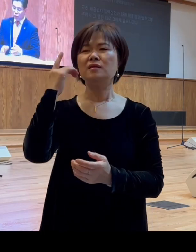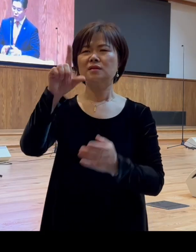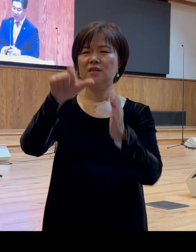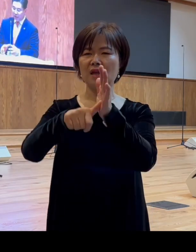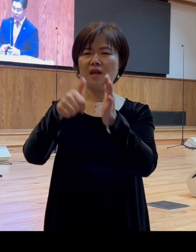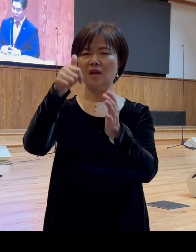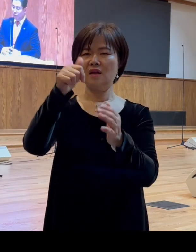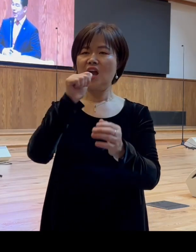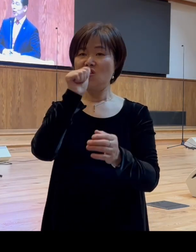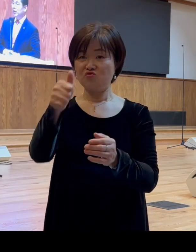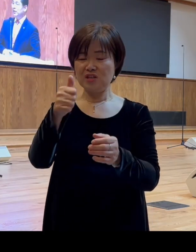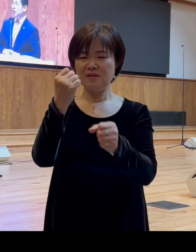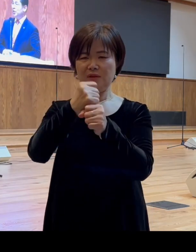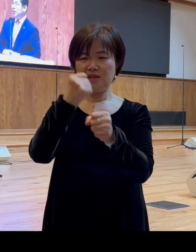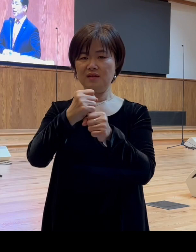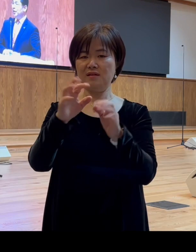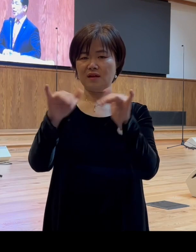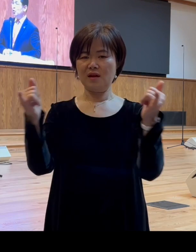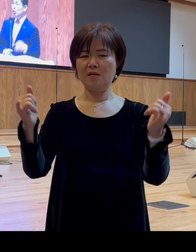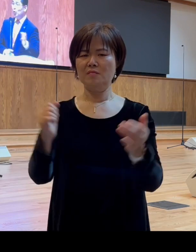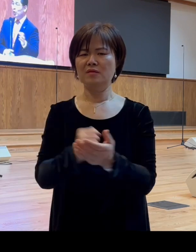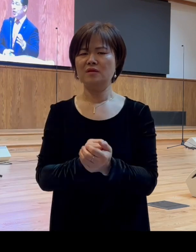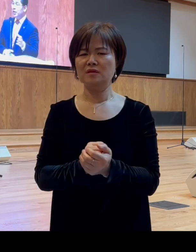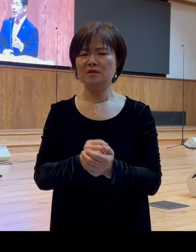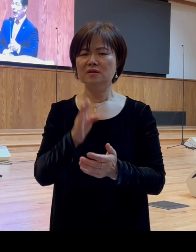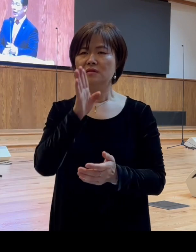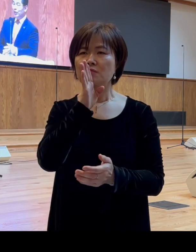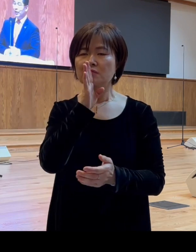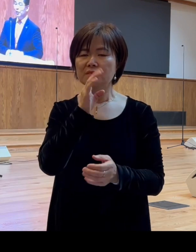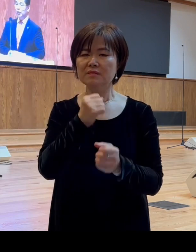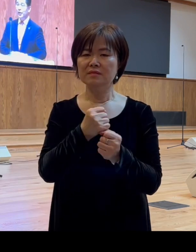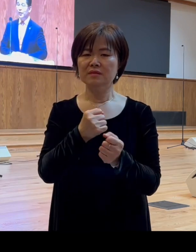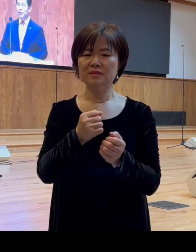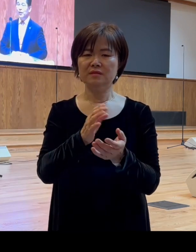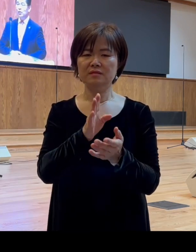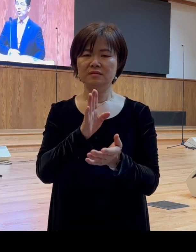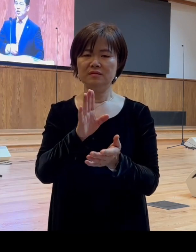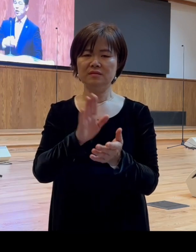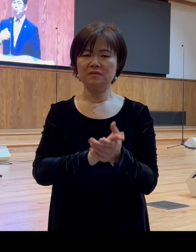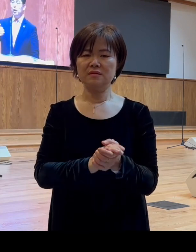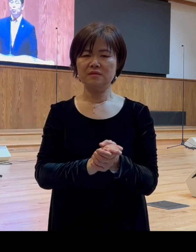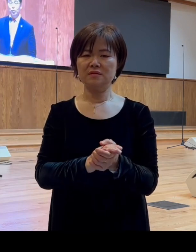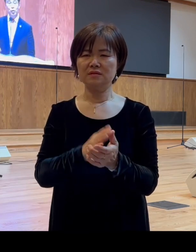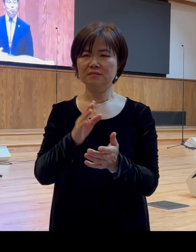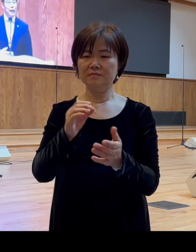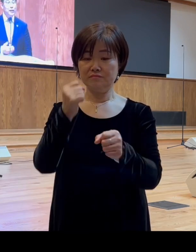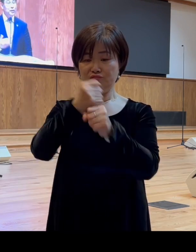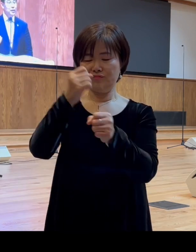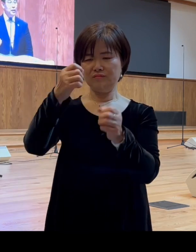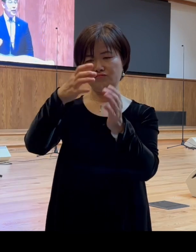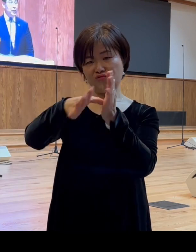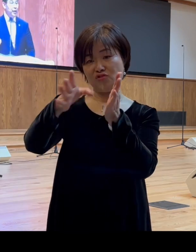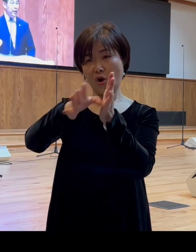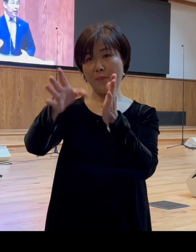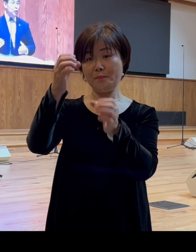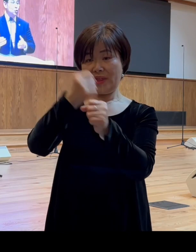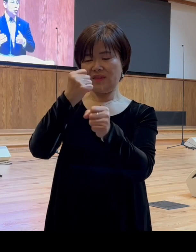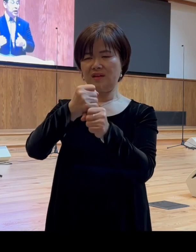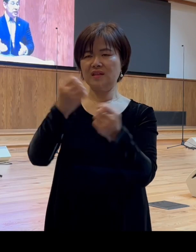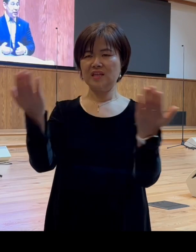세공업이라고 하는 것이 청동기 시대가 아니었기 때문에 어떤 생필품을 만드는 일에 종사하지 않았습니다